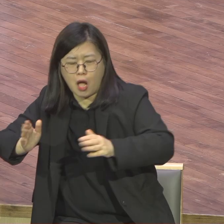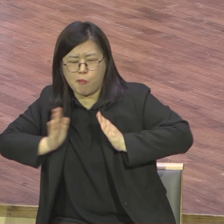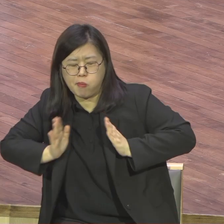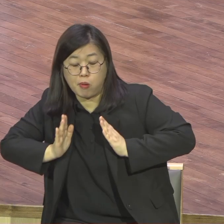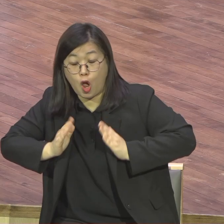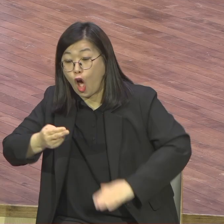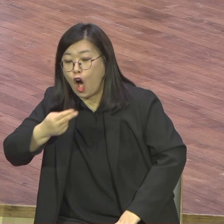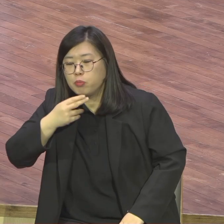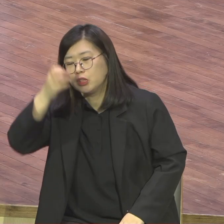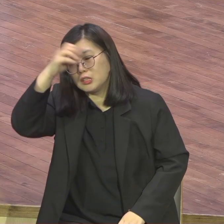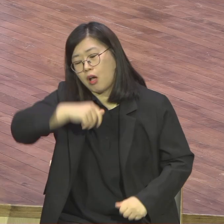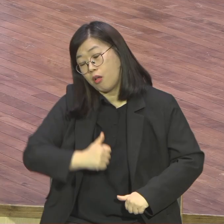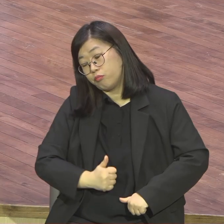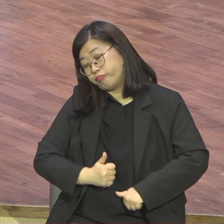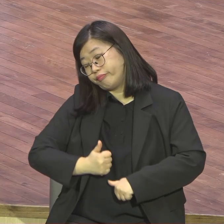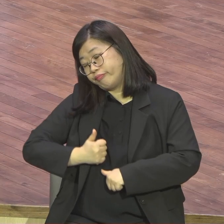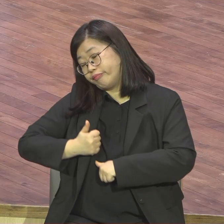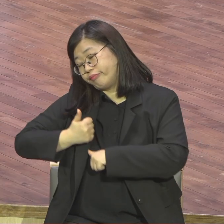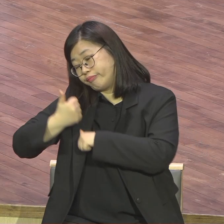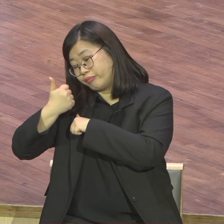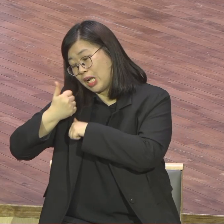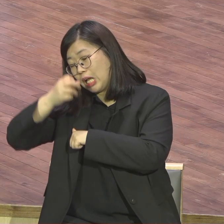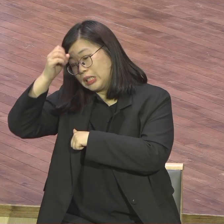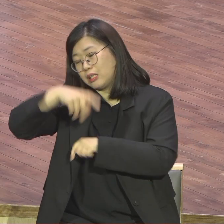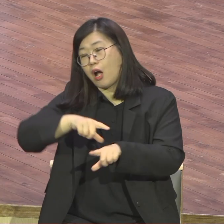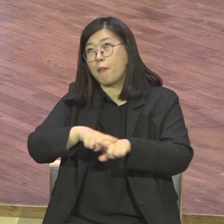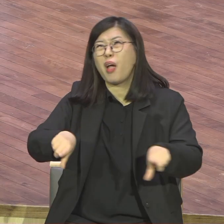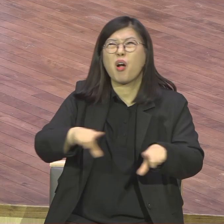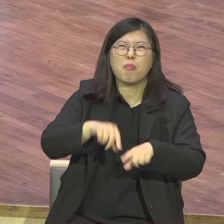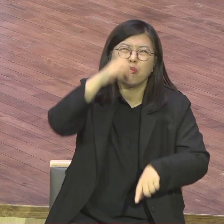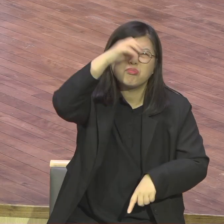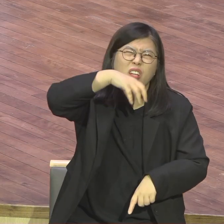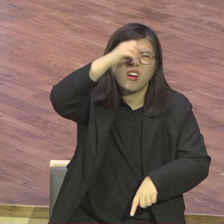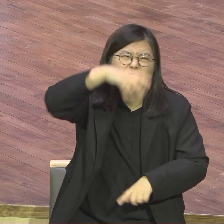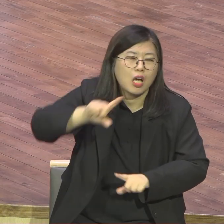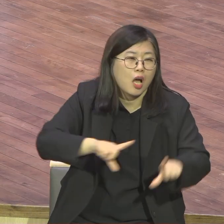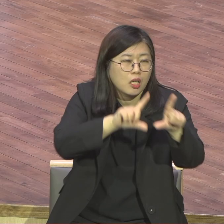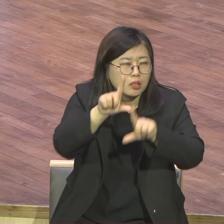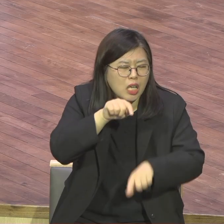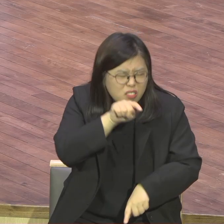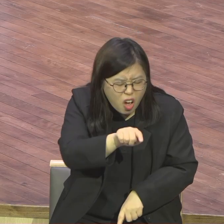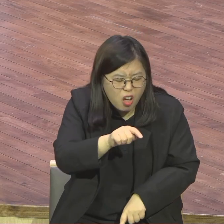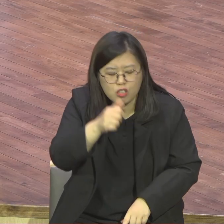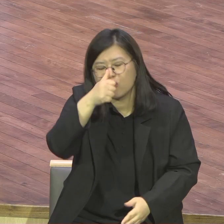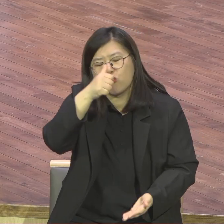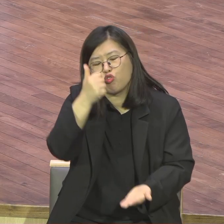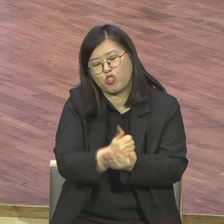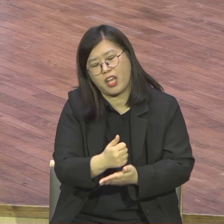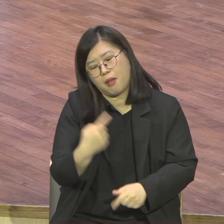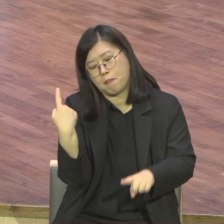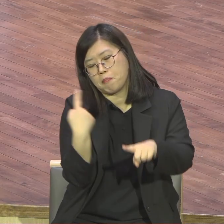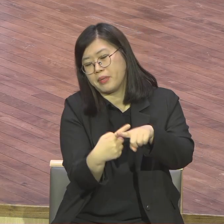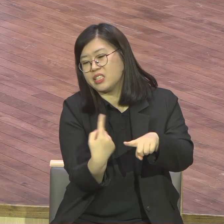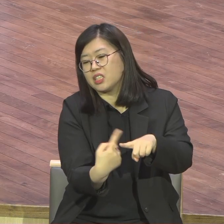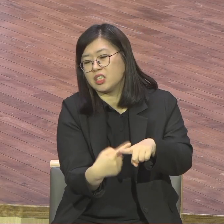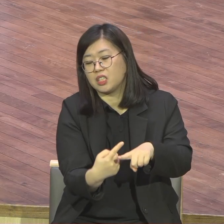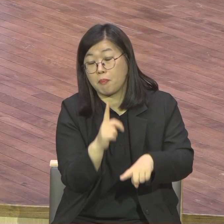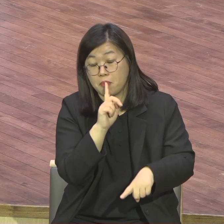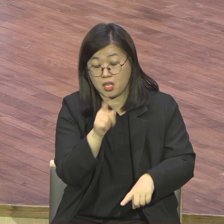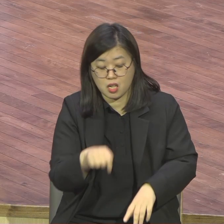사명으로 움직이는 사람은 사명으로 움직이는 사람은 미션이 있는